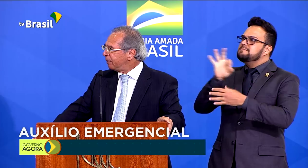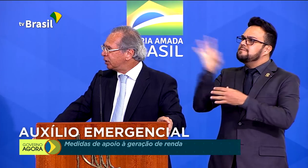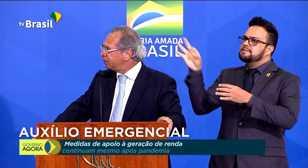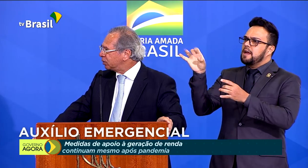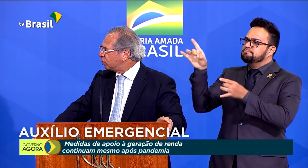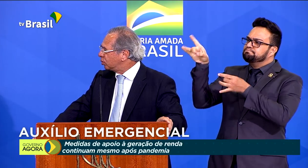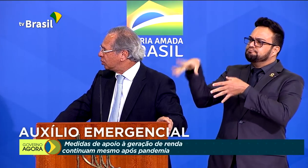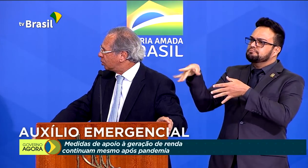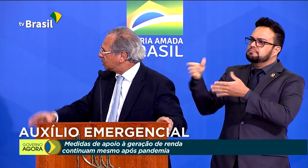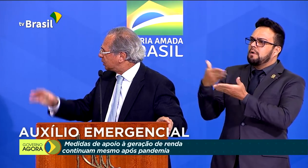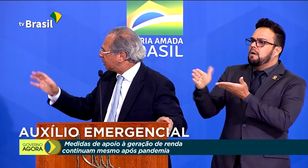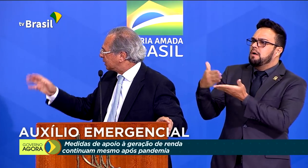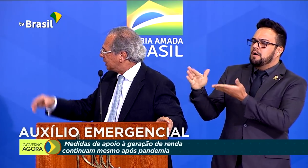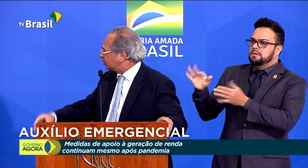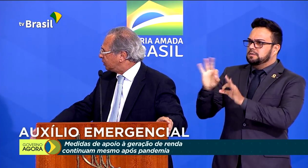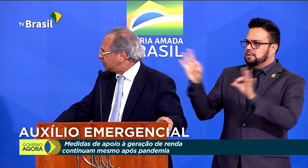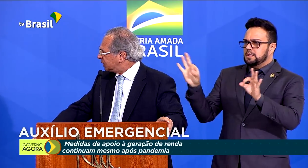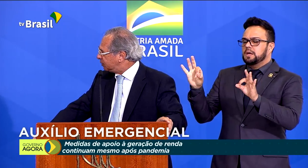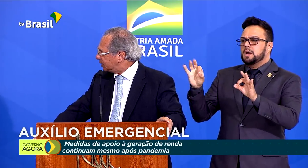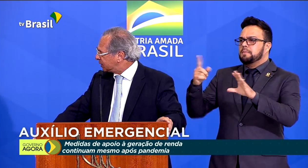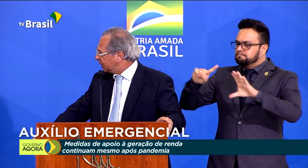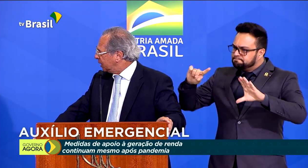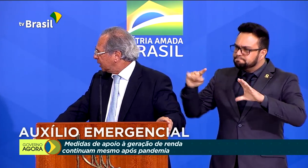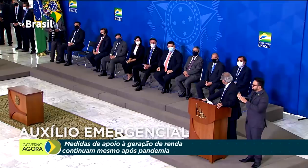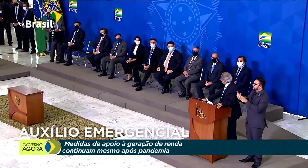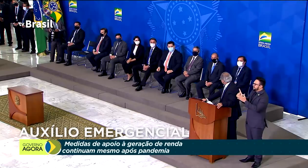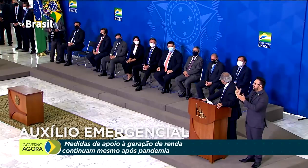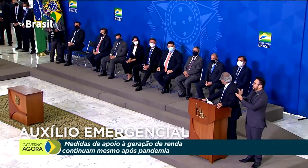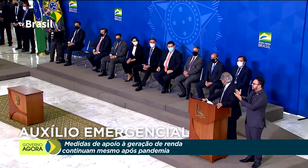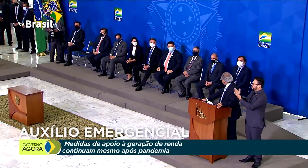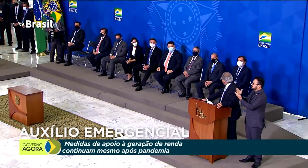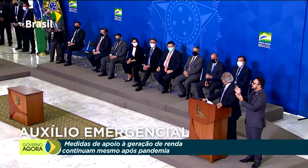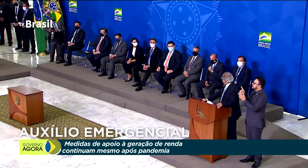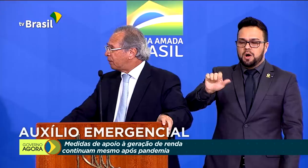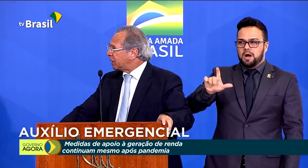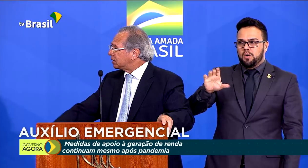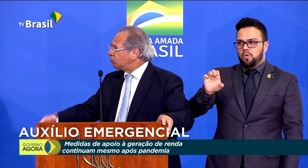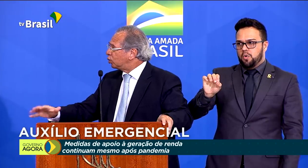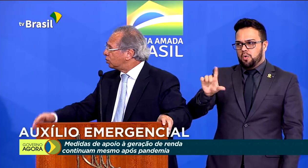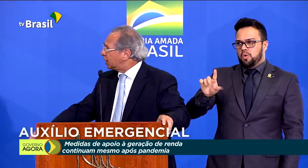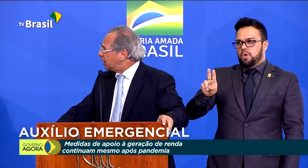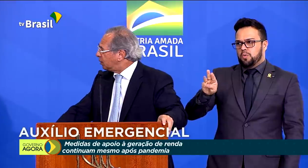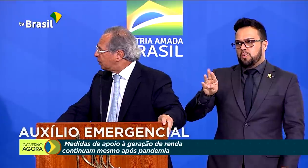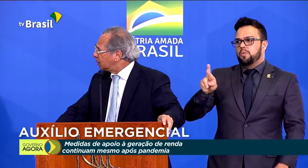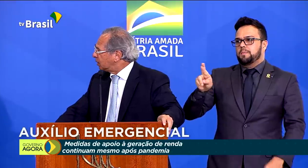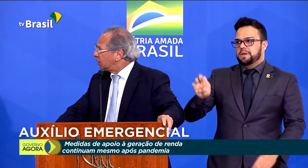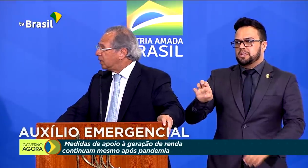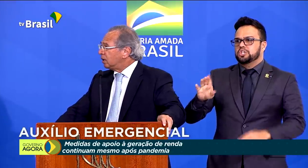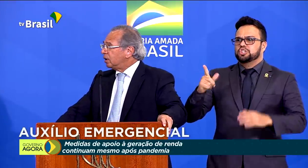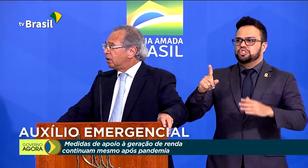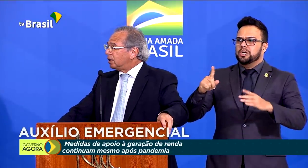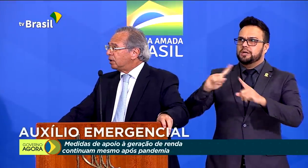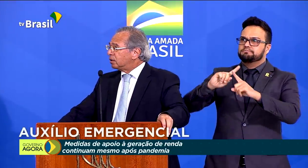especificamente mencionou todos esses brasileiros invisíveis que nós fomos buscar. já passamos de um trilhão,